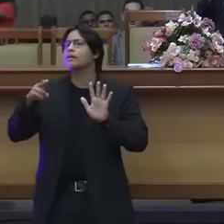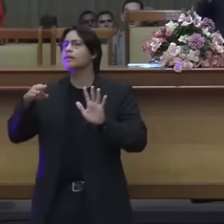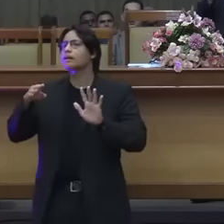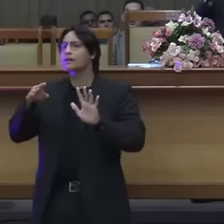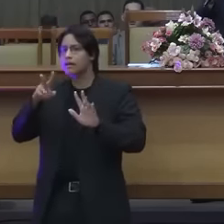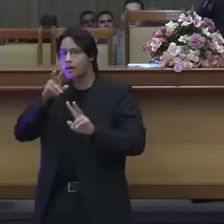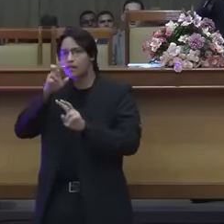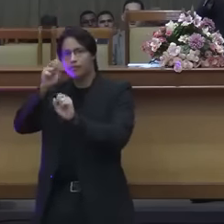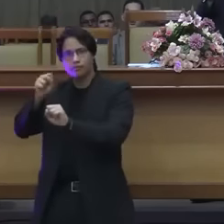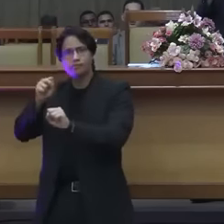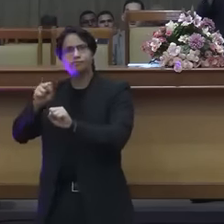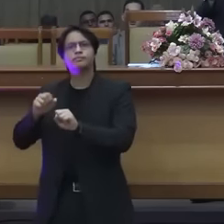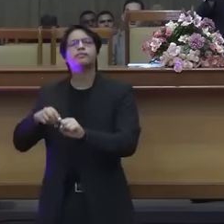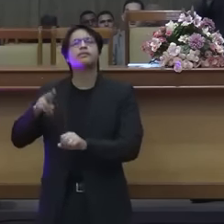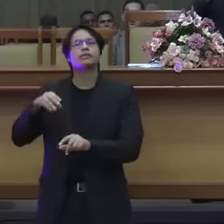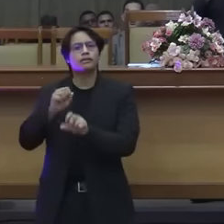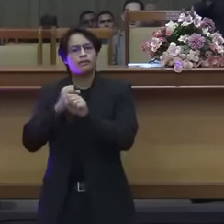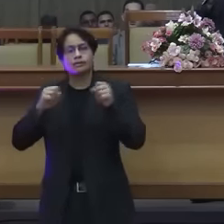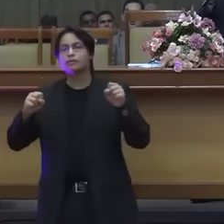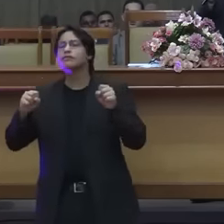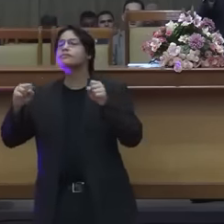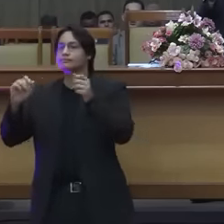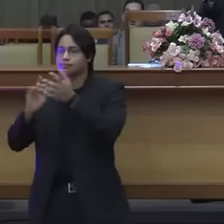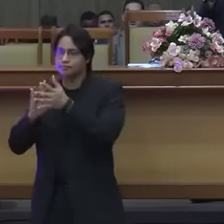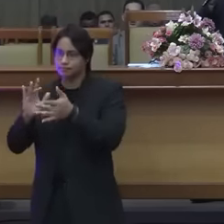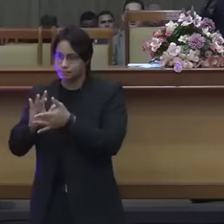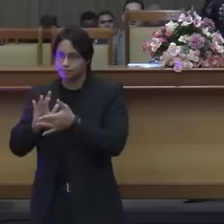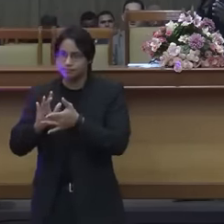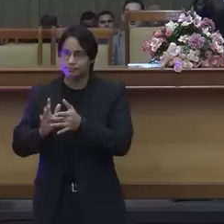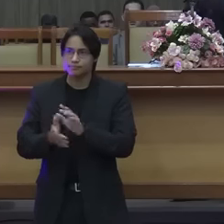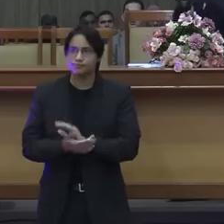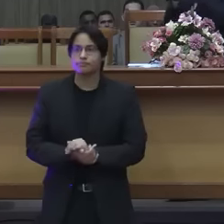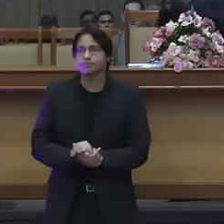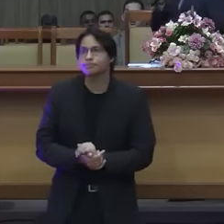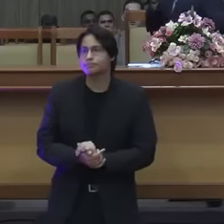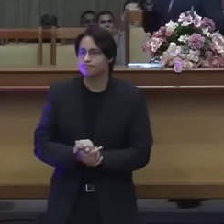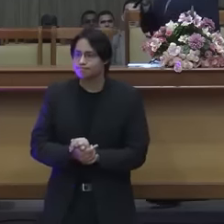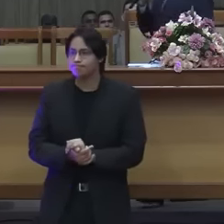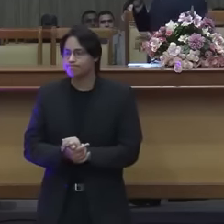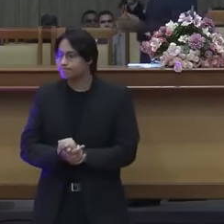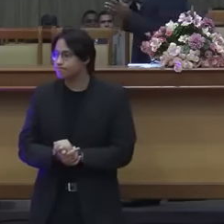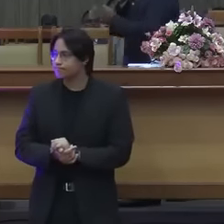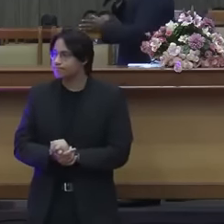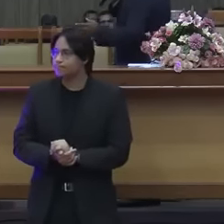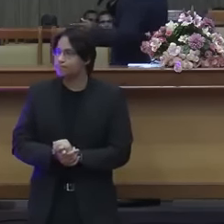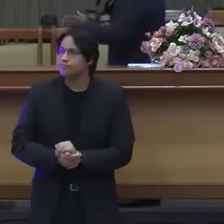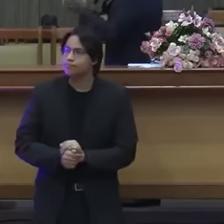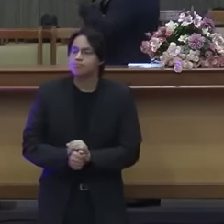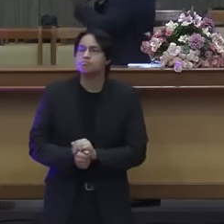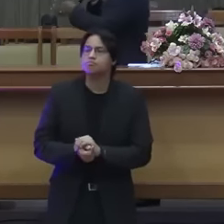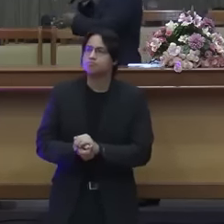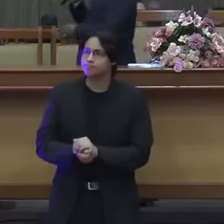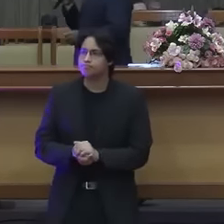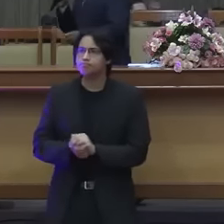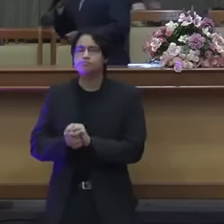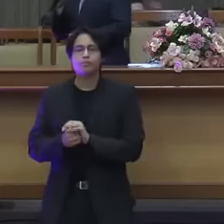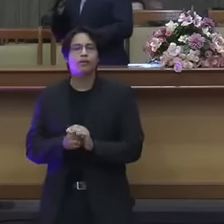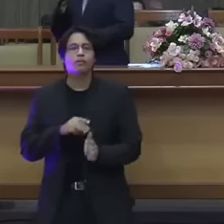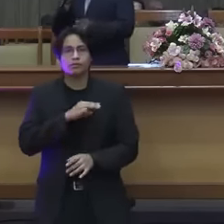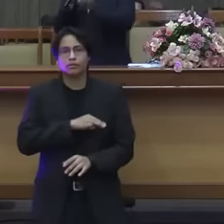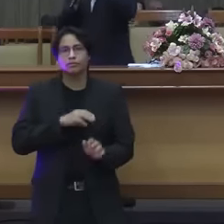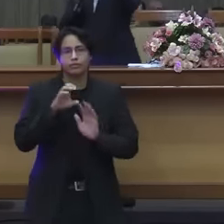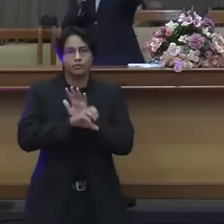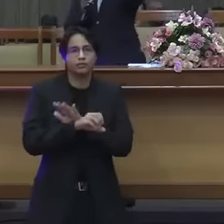Ao ressuscitar, ele abriu a boca de modo altissonante, ele disse, Mateus 28,